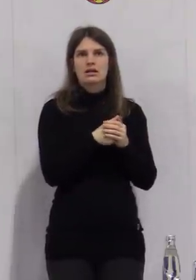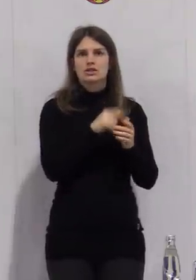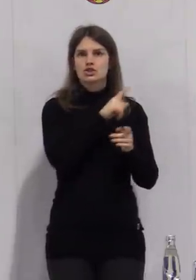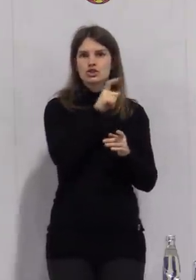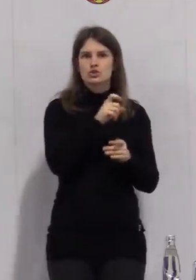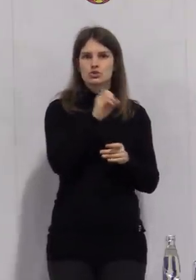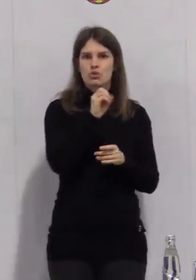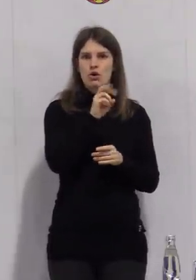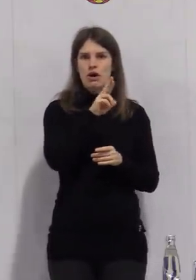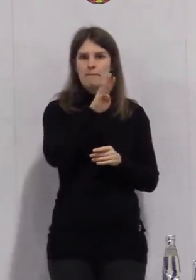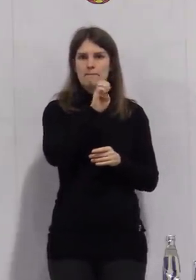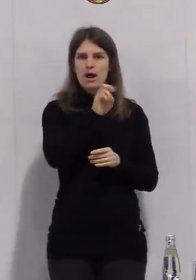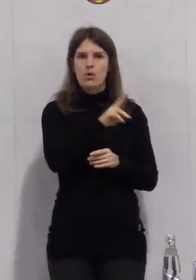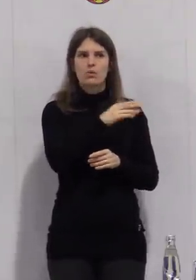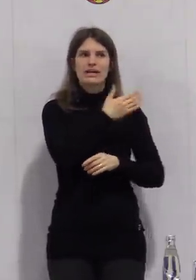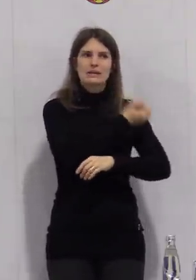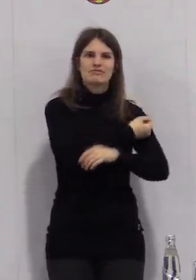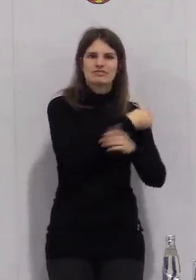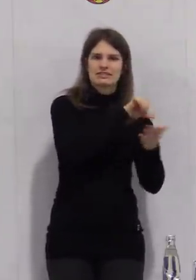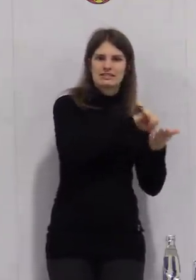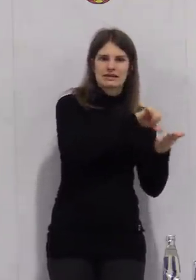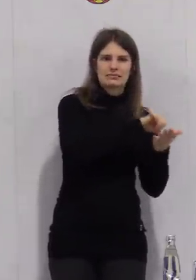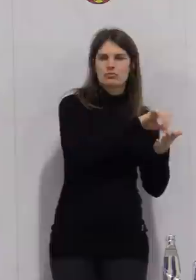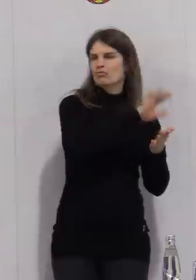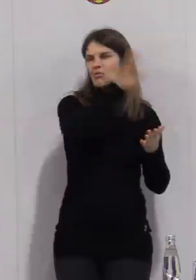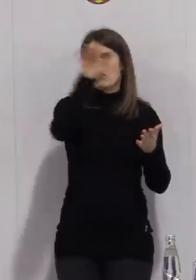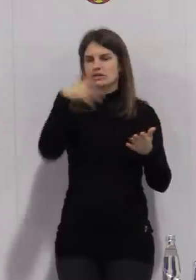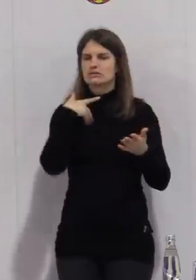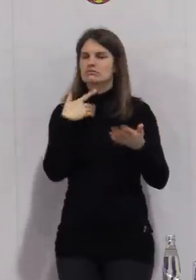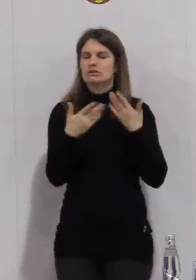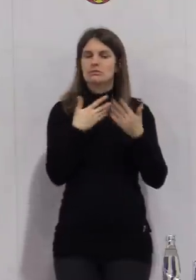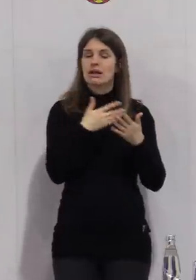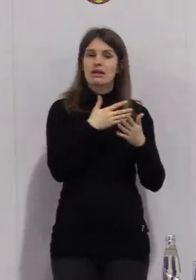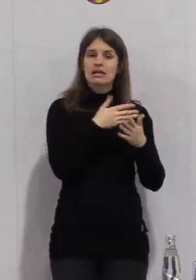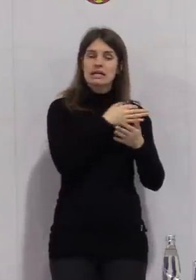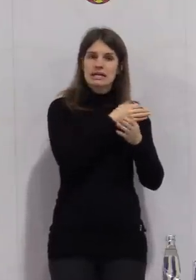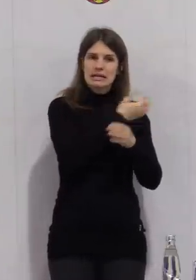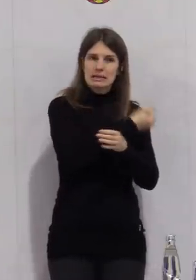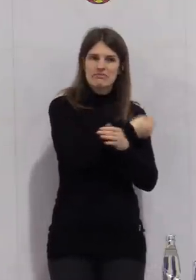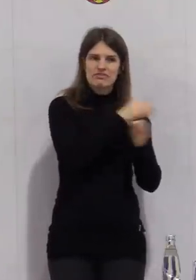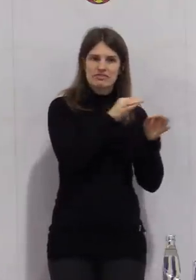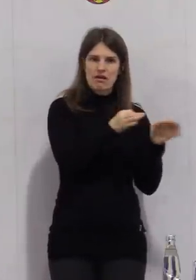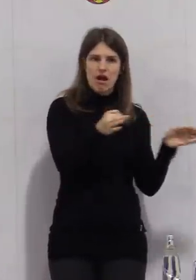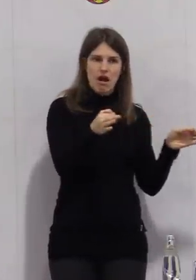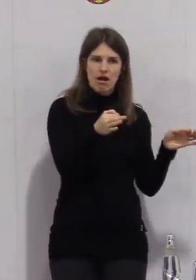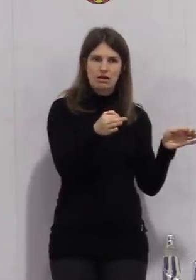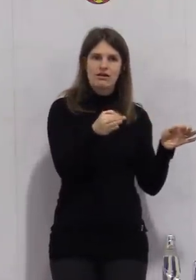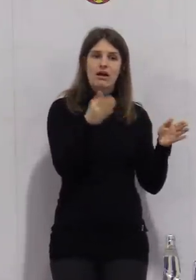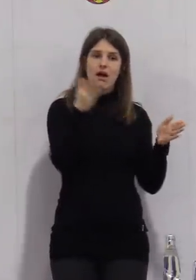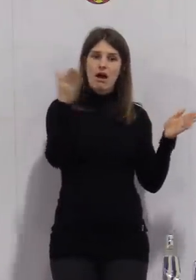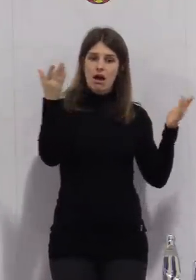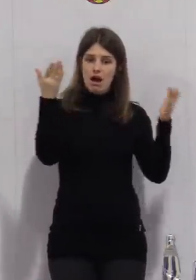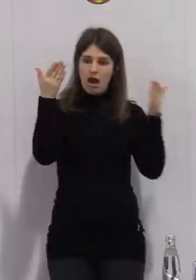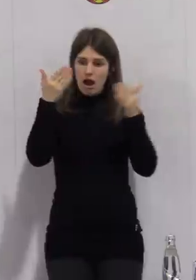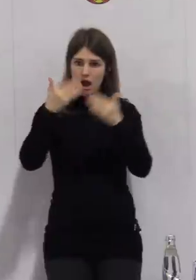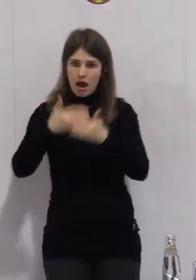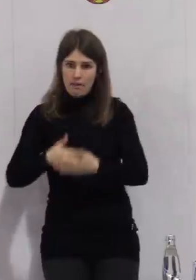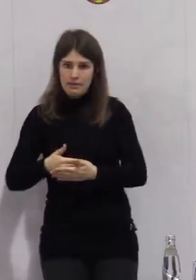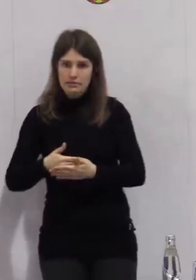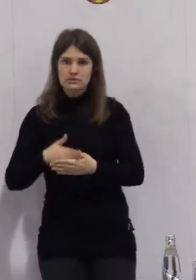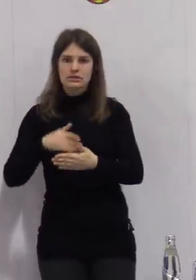Impfzentrum, aber sicherlich auch bei den dezentralen Impfungen, nicht unbedingt alle vorbereiteten